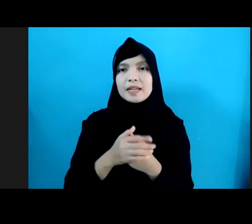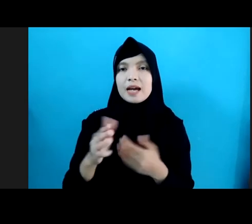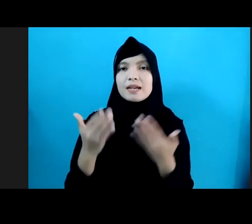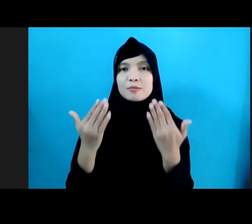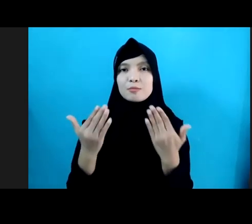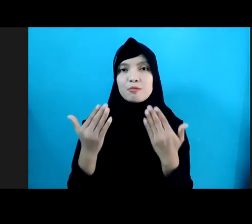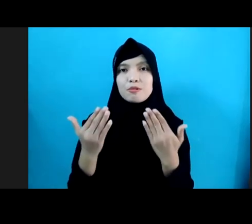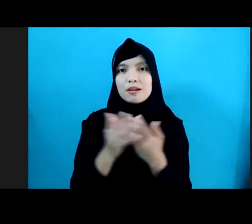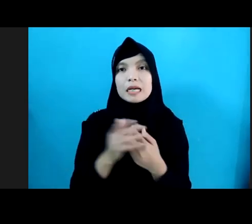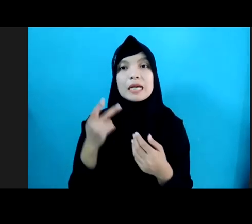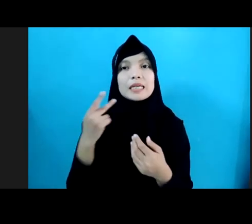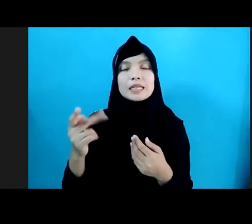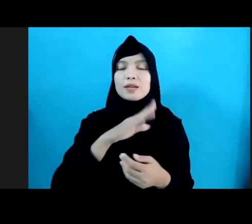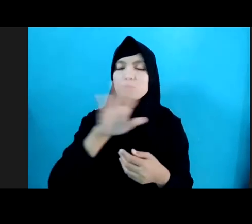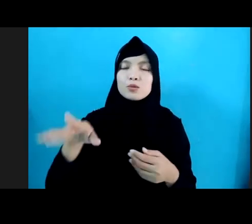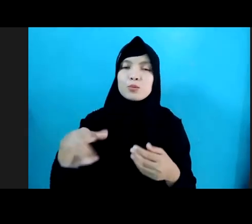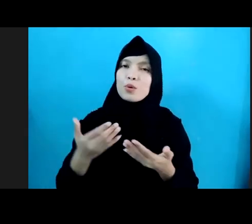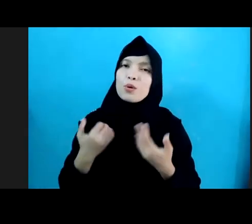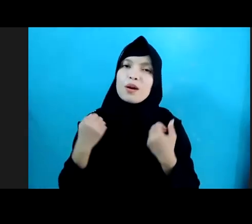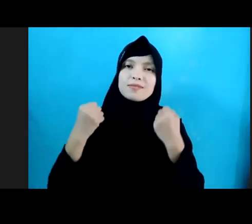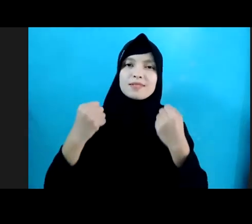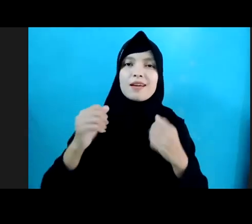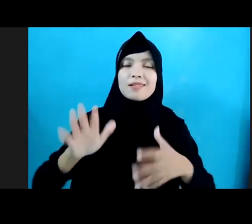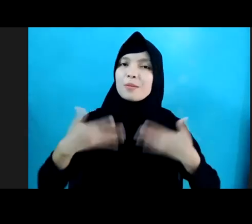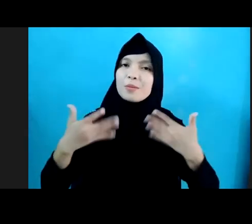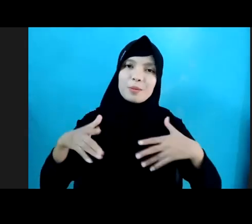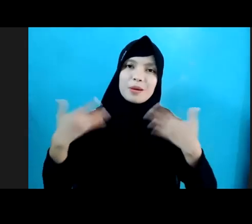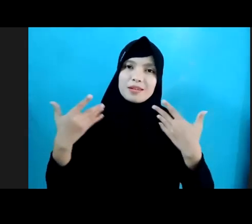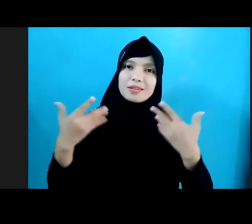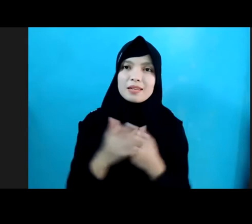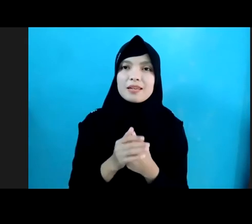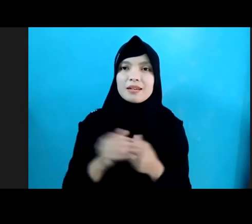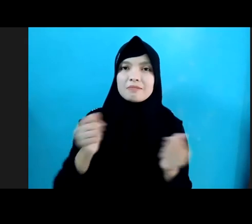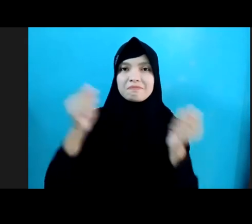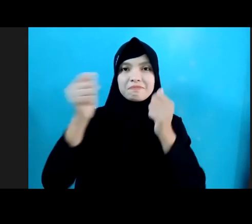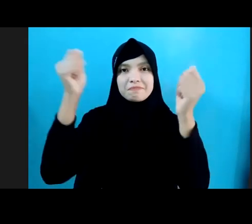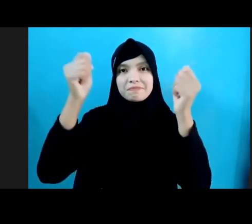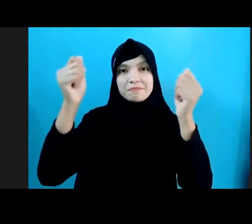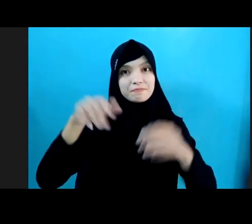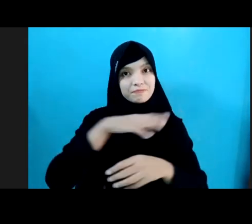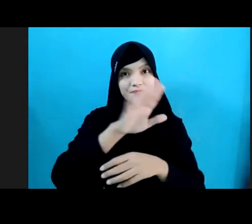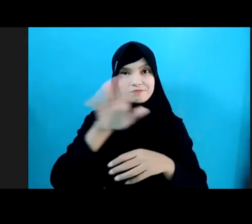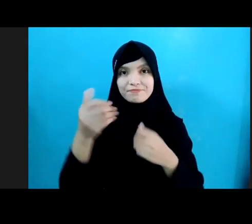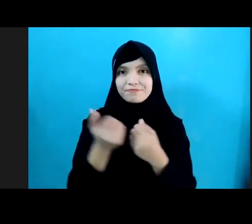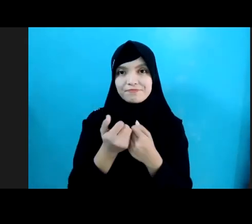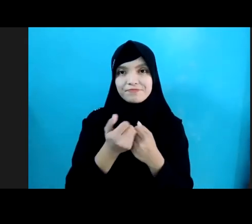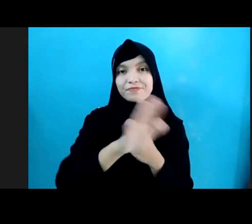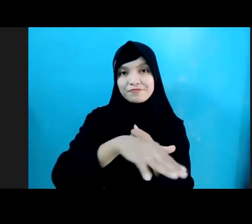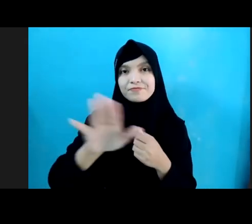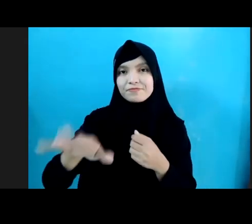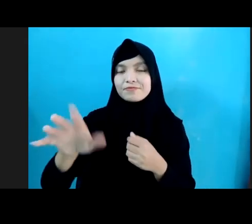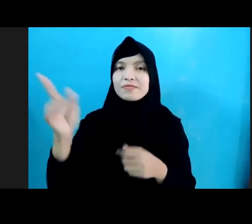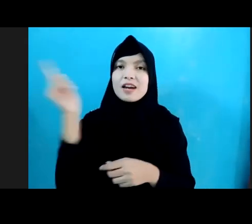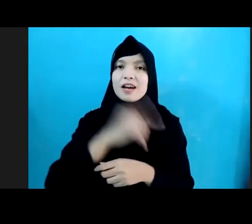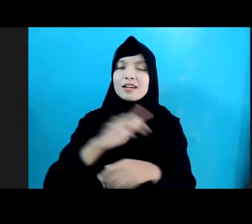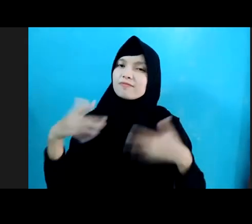Kita semua dalam keadaan sehat Dan berbahagia Merayakan bersama adik-adik Untuk hari yang membahagiakan